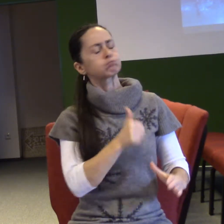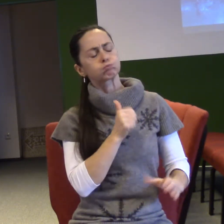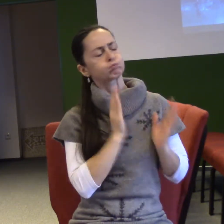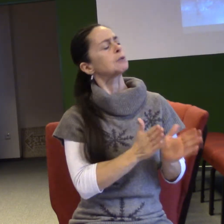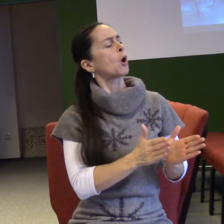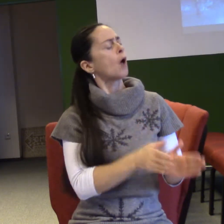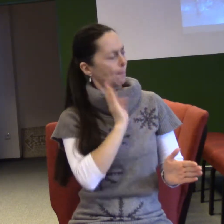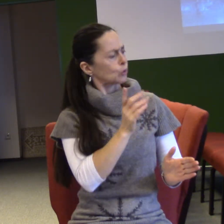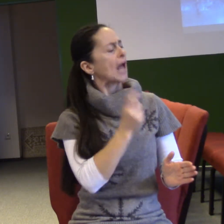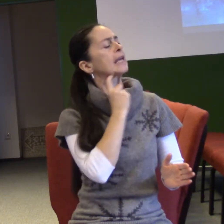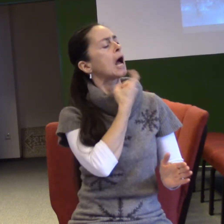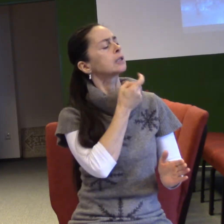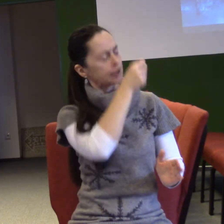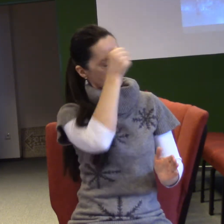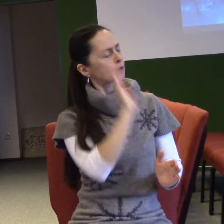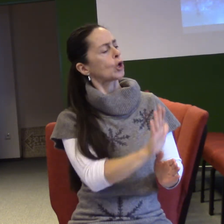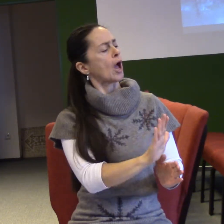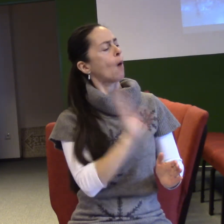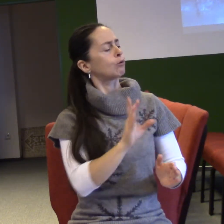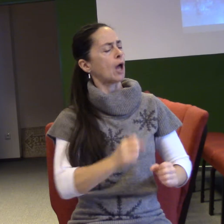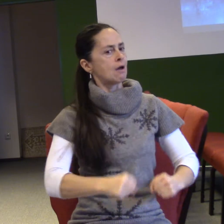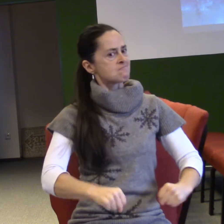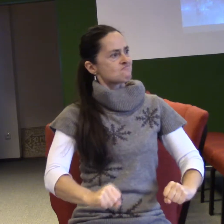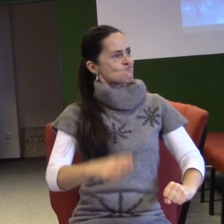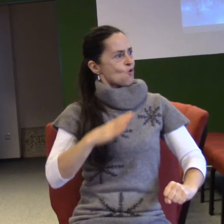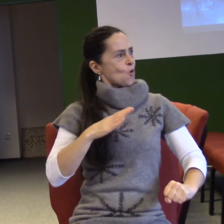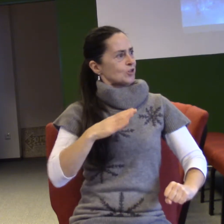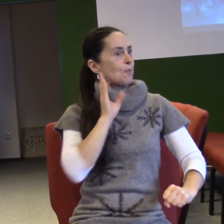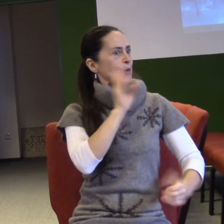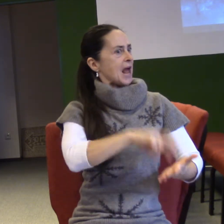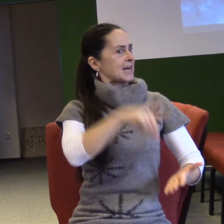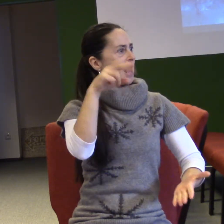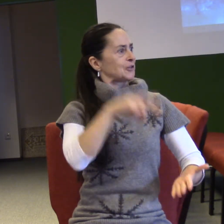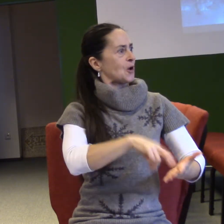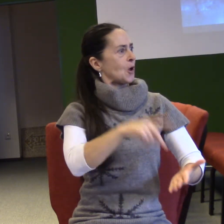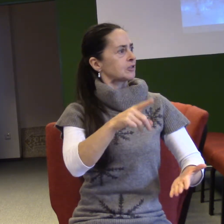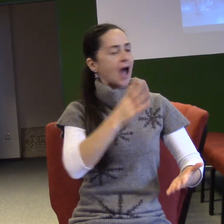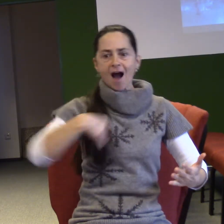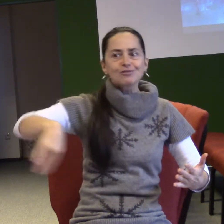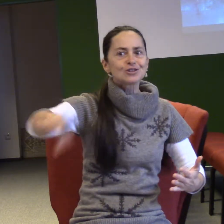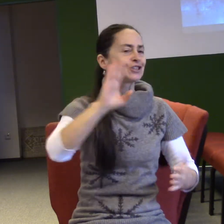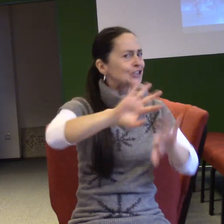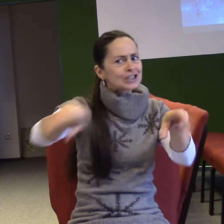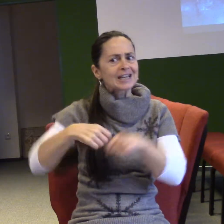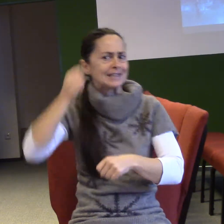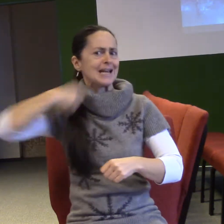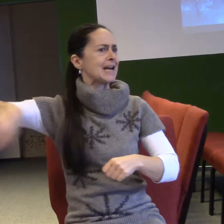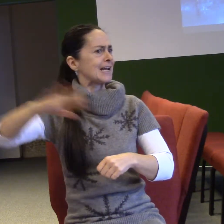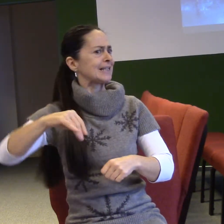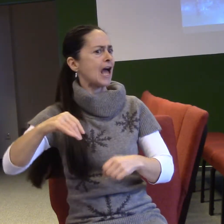bude veliký, budeš z něho mít radost a budou z něho mít radost všichni, kteří ho potkají. A když mu to